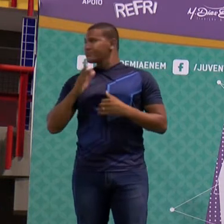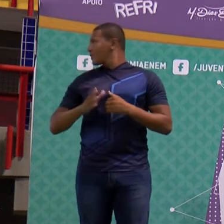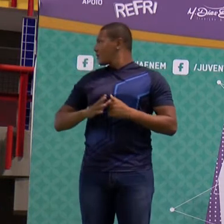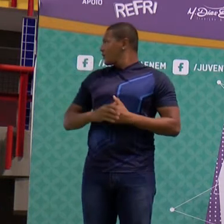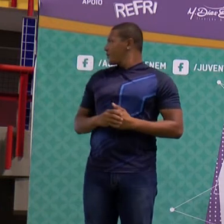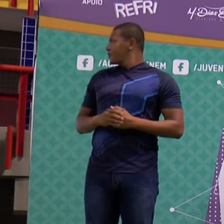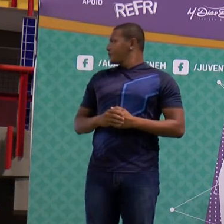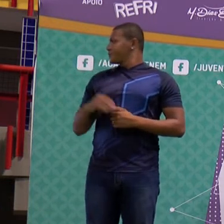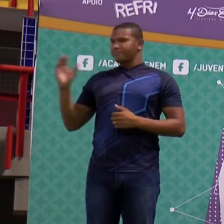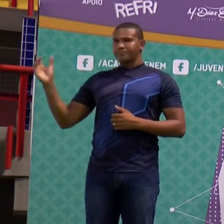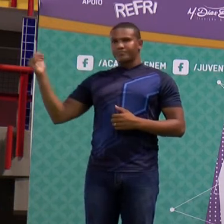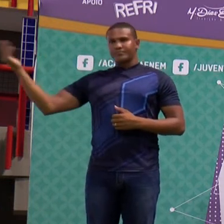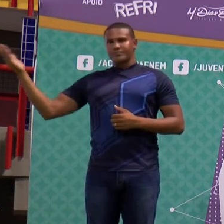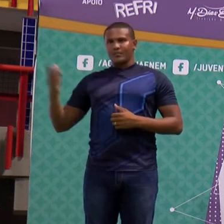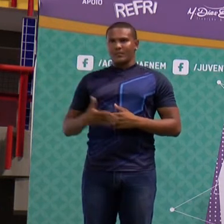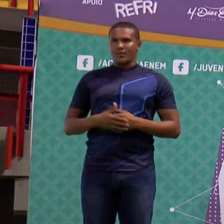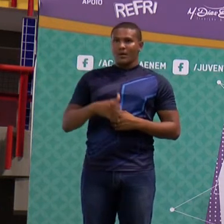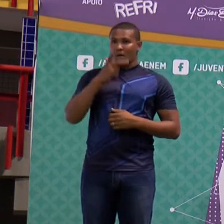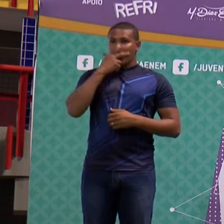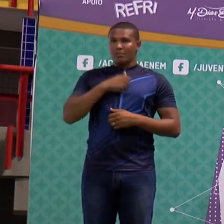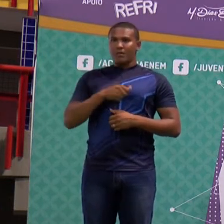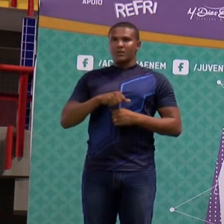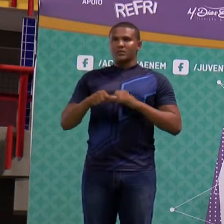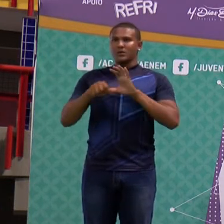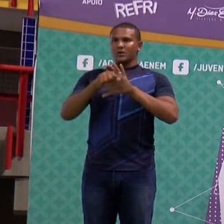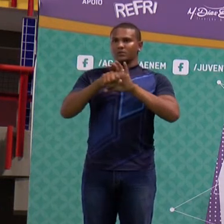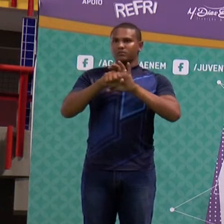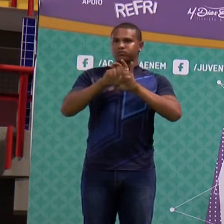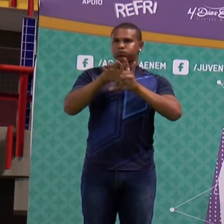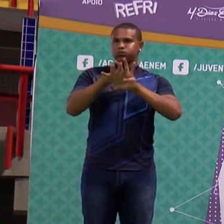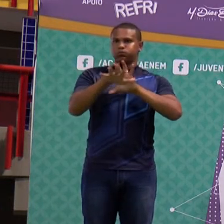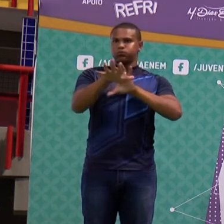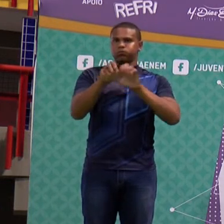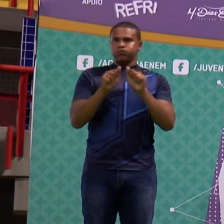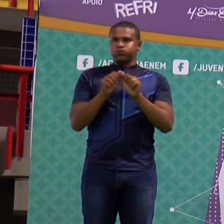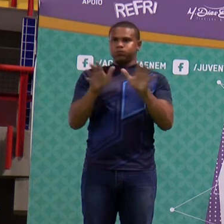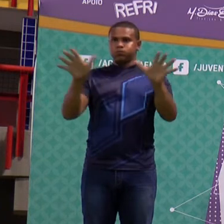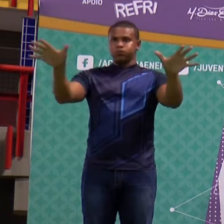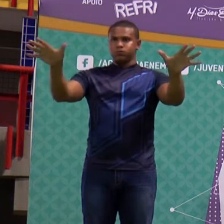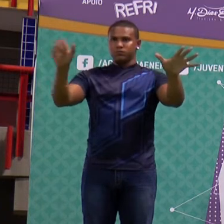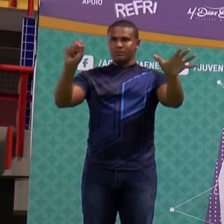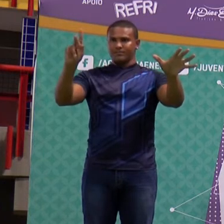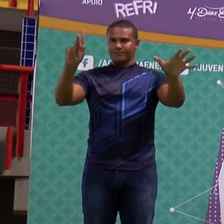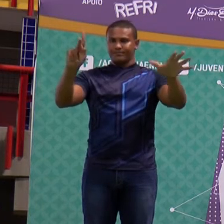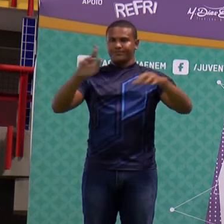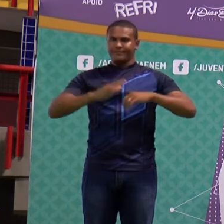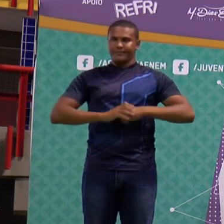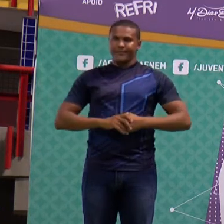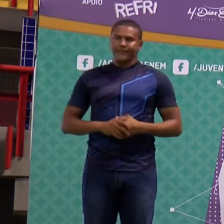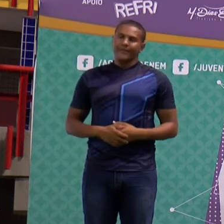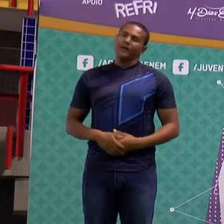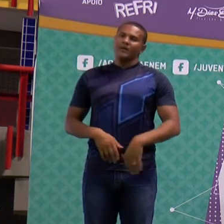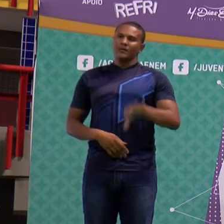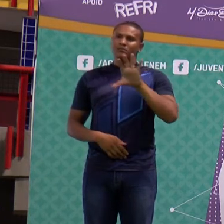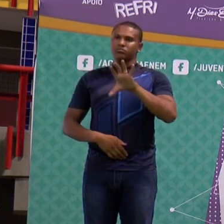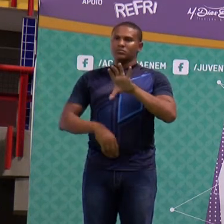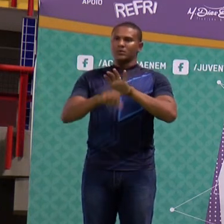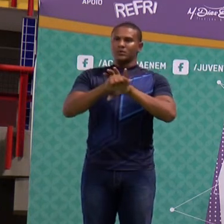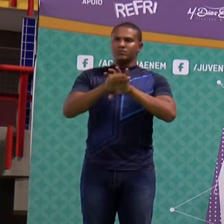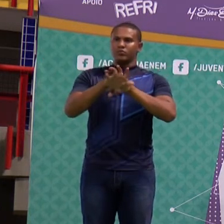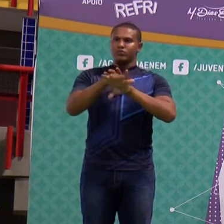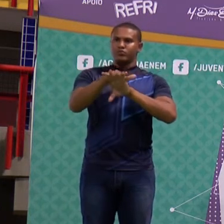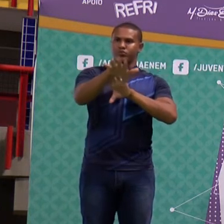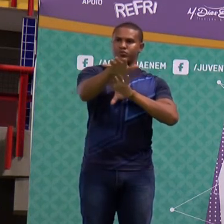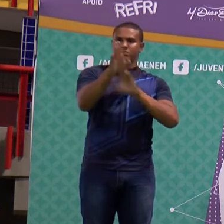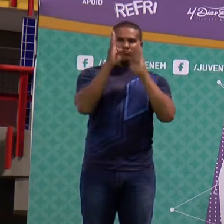abrangente, permitindo que várias pessoas ouçam e que as ondas sonoras batam em seus objetos presentes na sala. A Snap